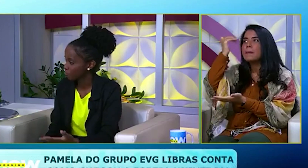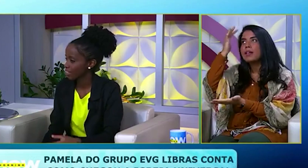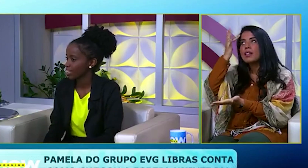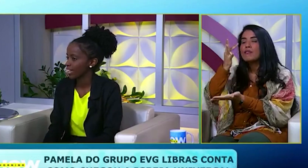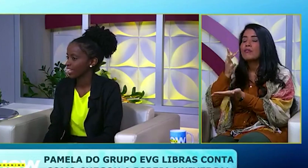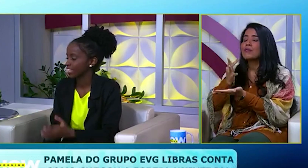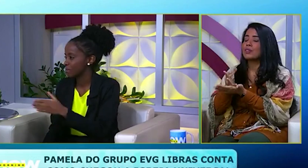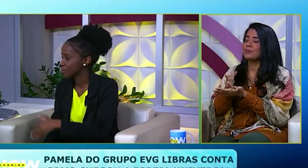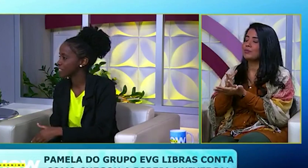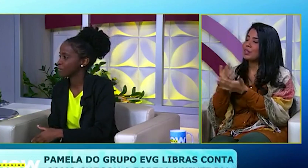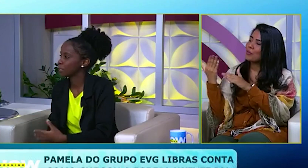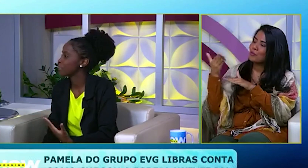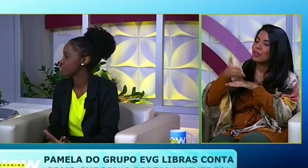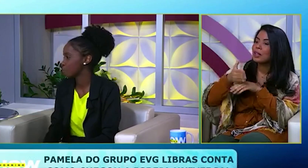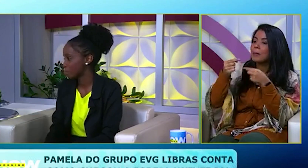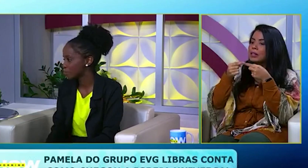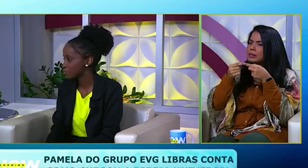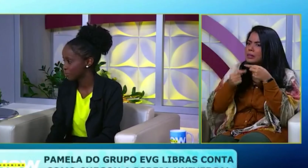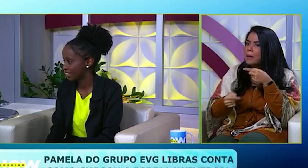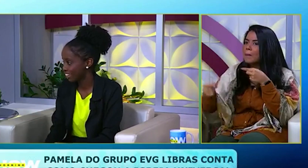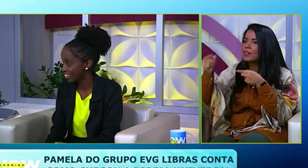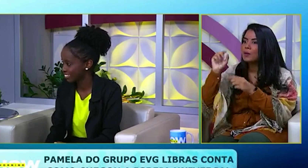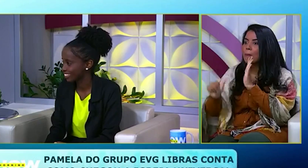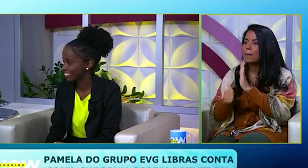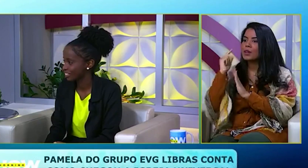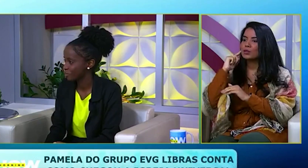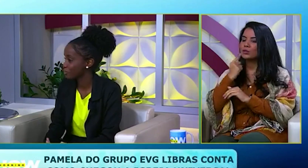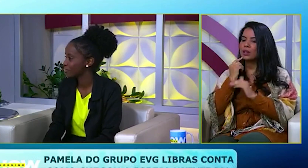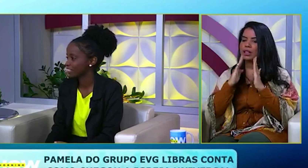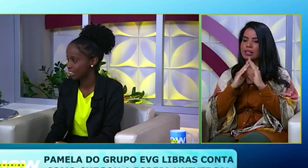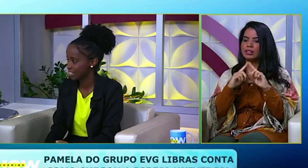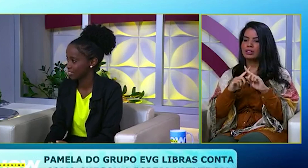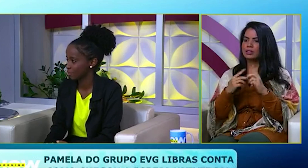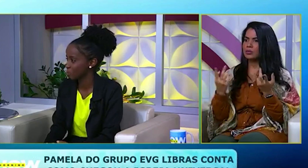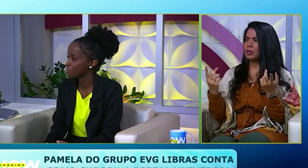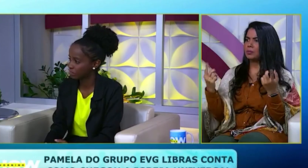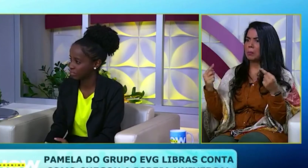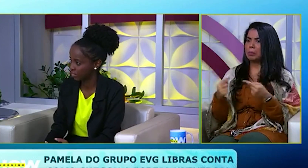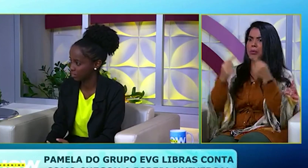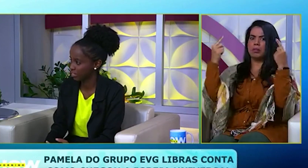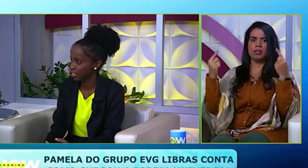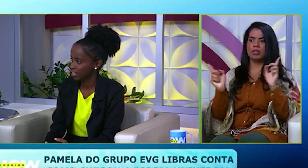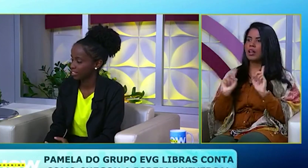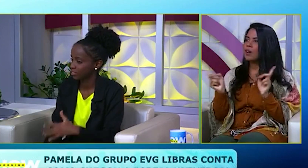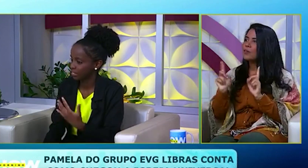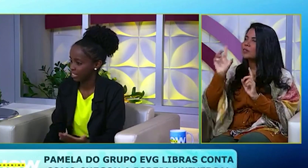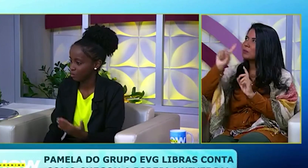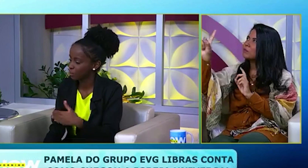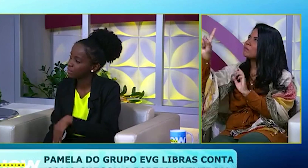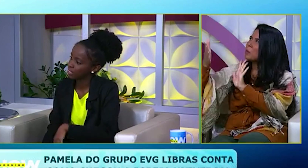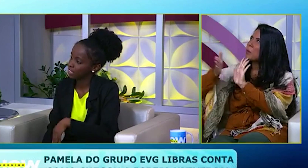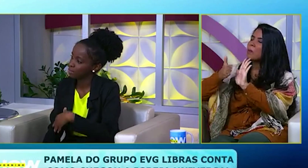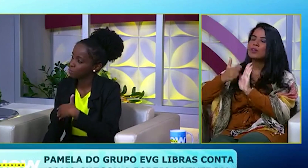vim, Na mesma semana apareceu o primeiro surdo na igreja. Então não foi coincidência, Foi um propósito de Deus. Então